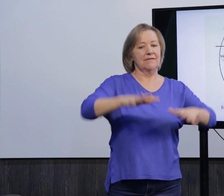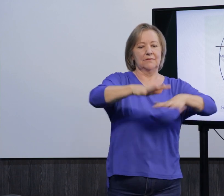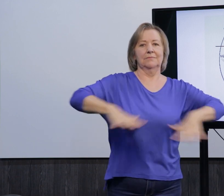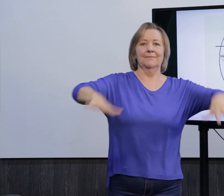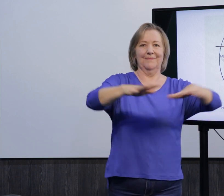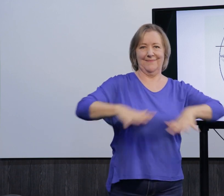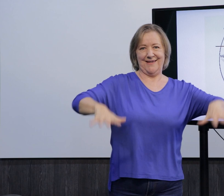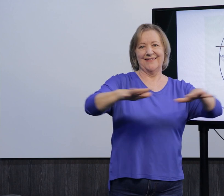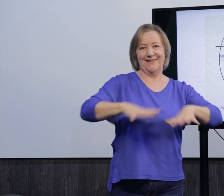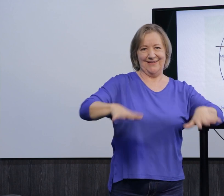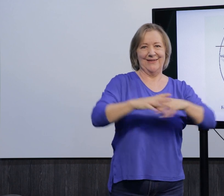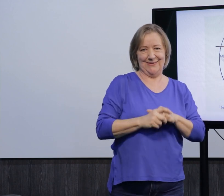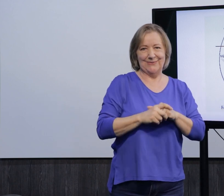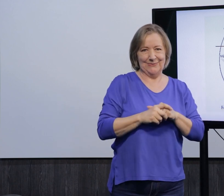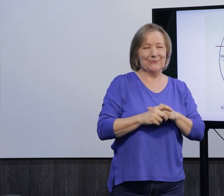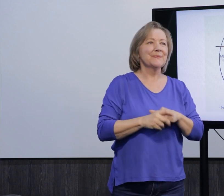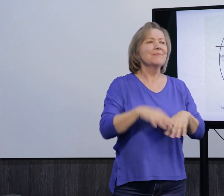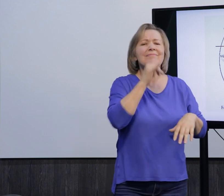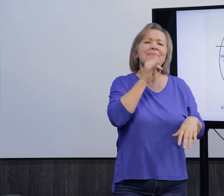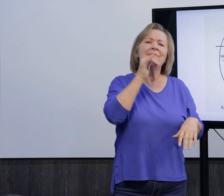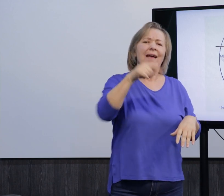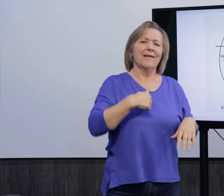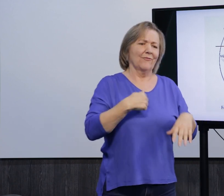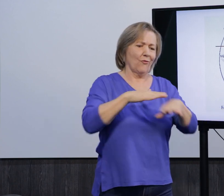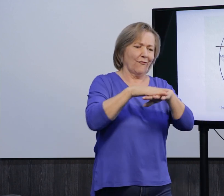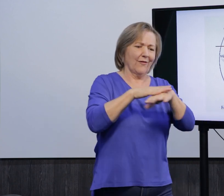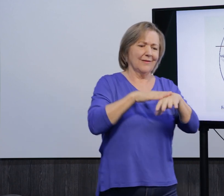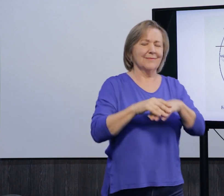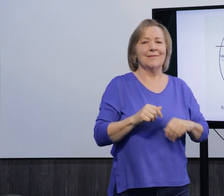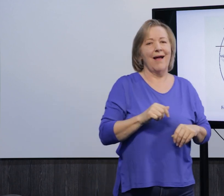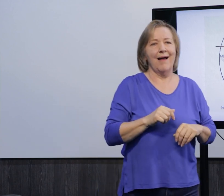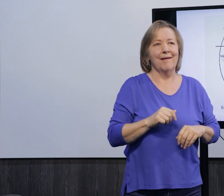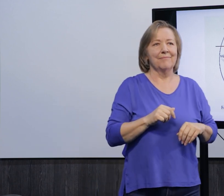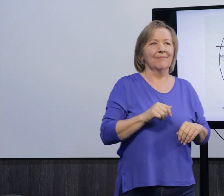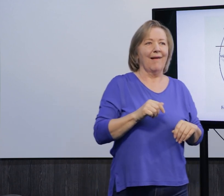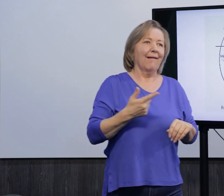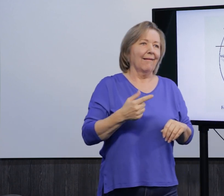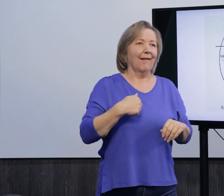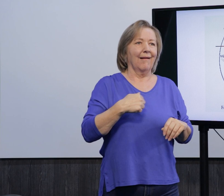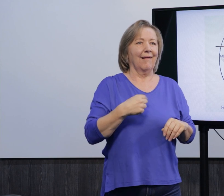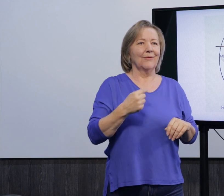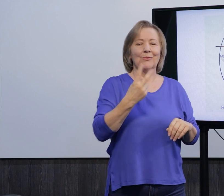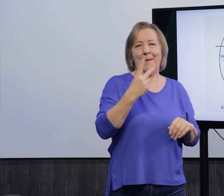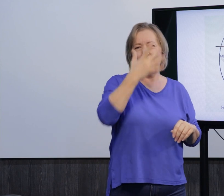sinais, né, às vezes no corpo, às vezes no espaço neutro ali, né, necessariamente tocar no corpo. Por exemplo, eu vou conversar,